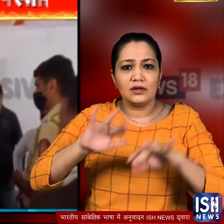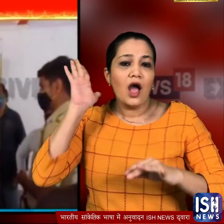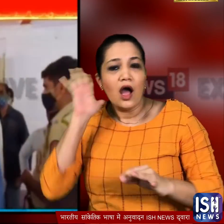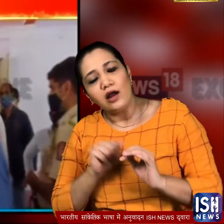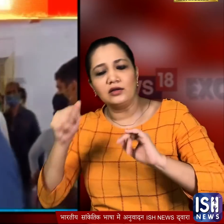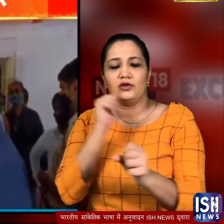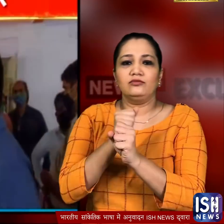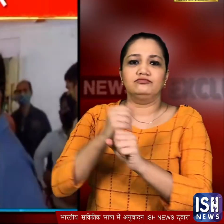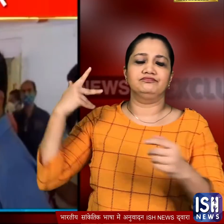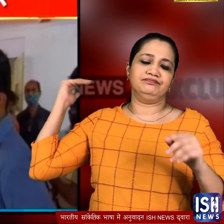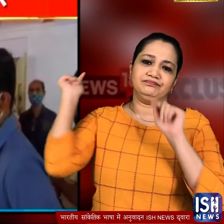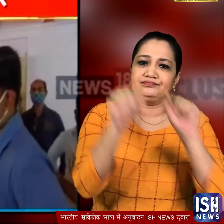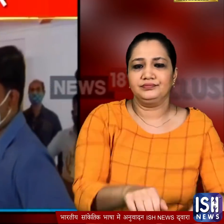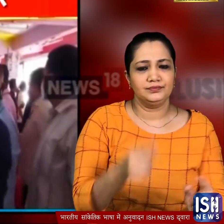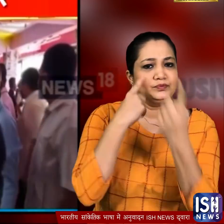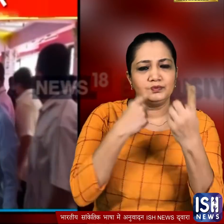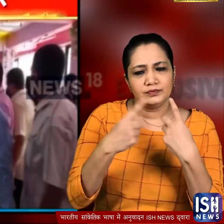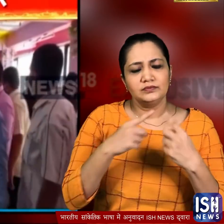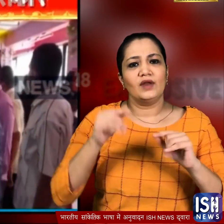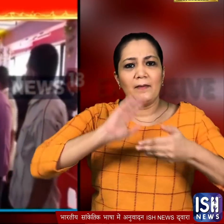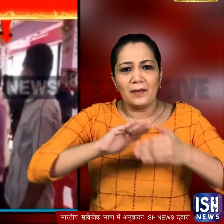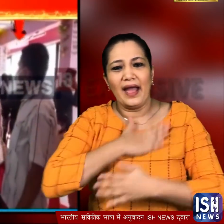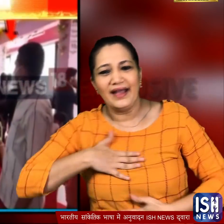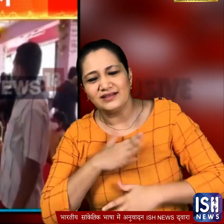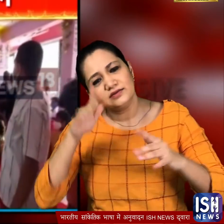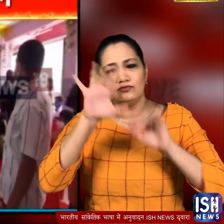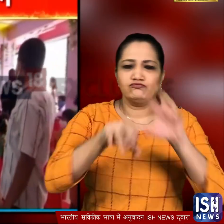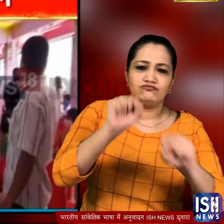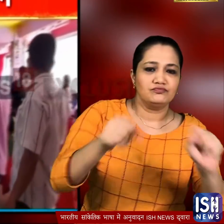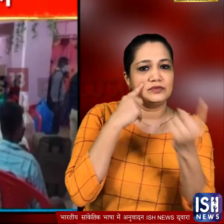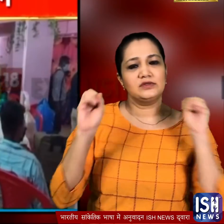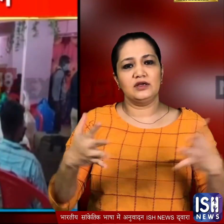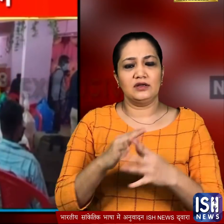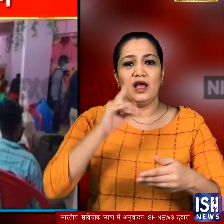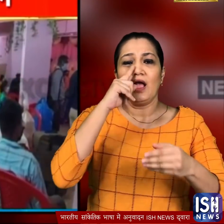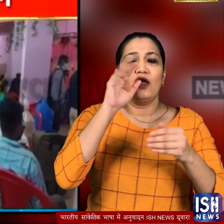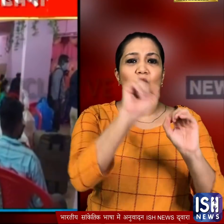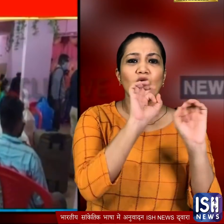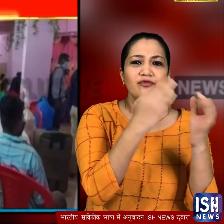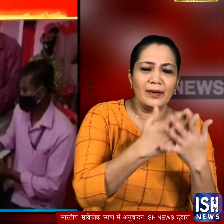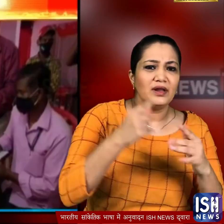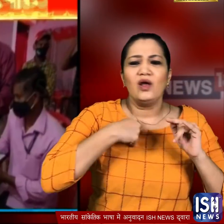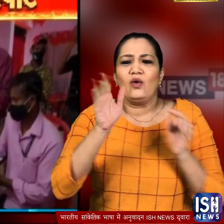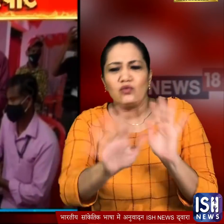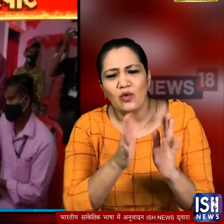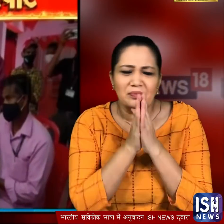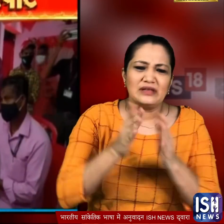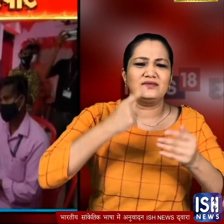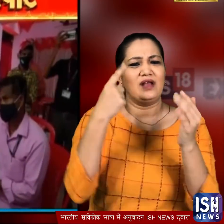मिलते ही प्रशासन की टीम वहां आधमकी और शादी के जशन में डूबे लोगों पर कारवाई शुरू कर दी लड़की के घरवाले कारवाई न करने की गुहार लगाते रहे